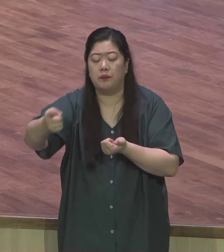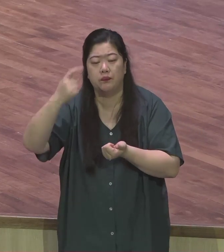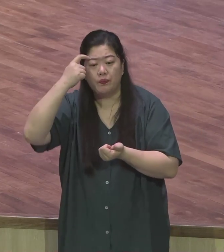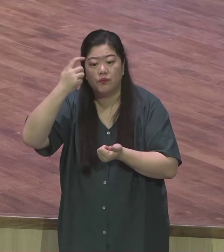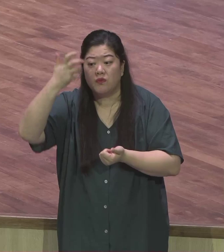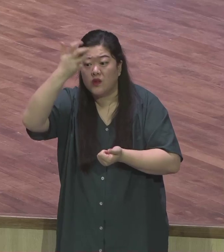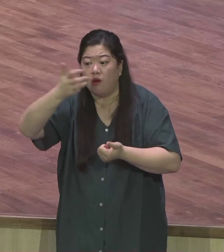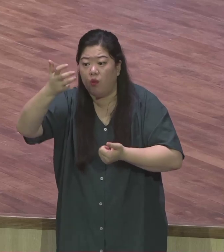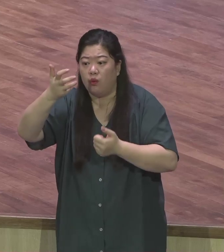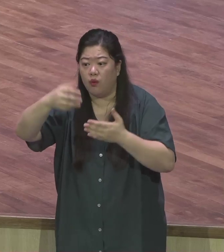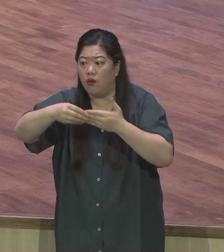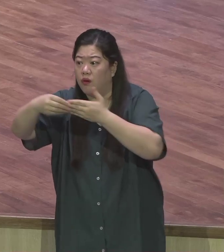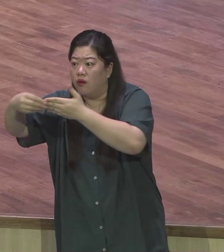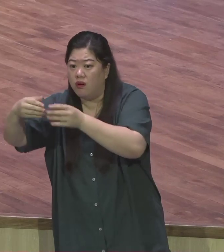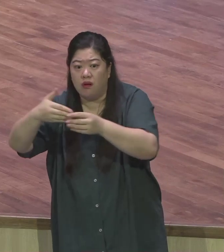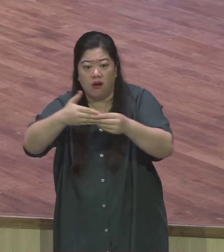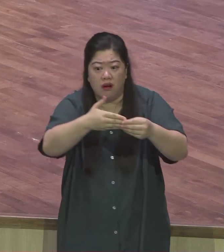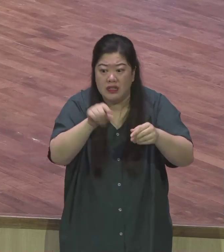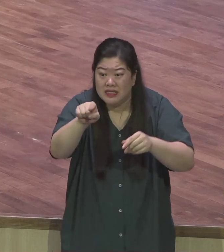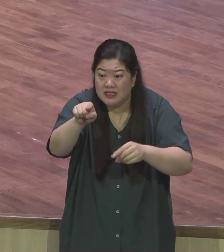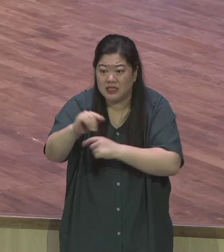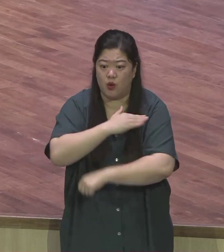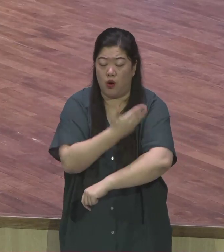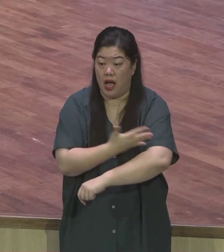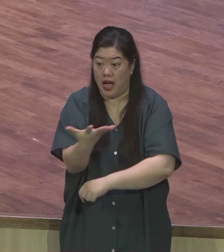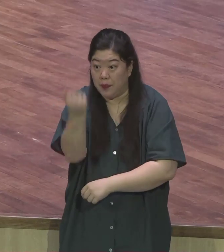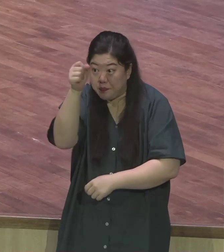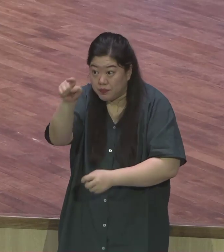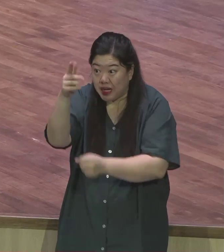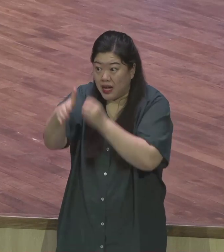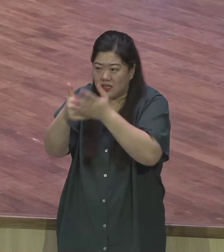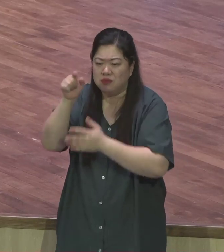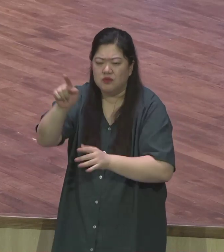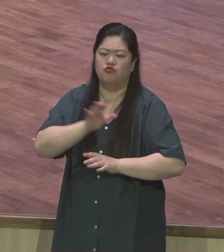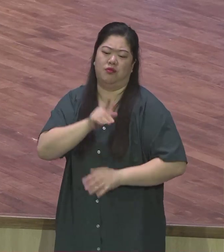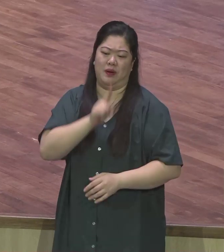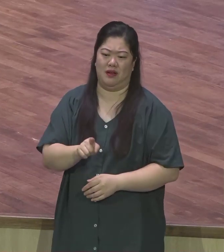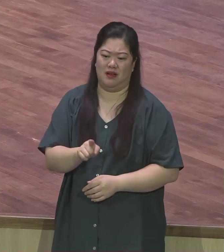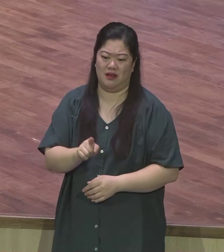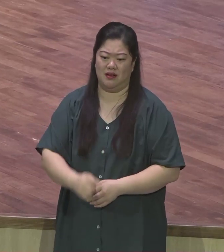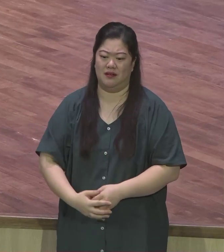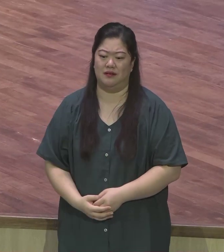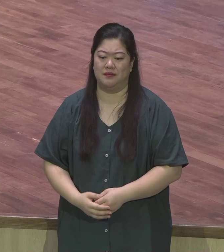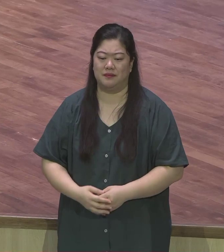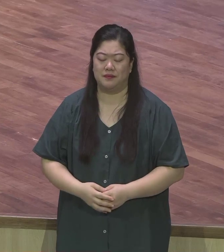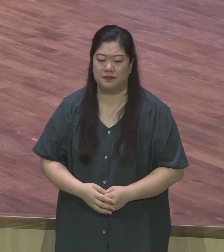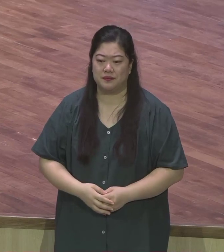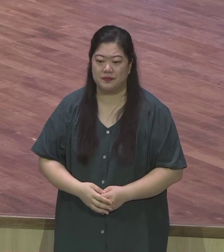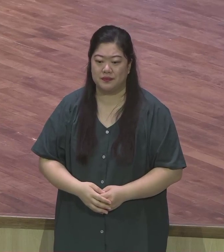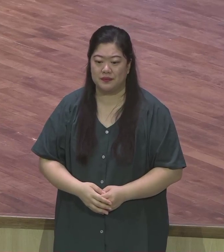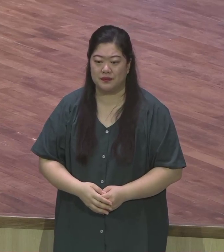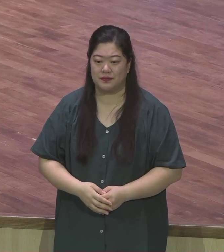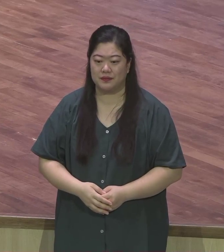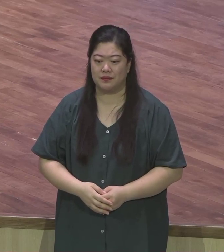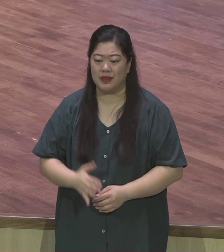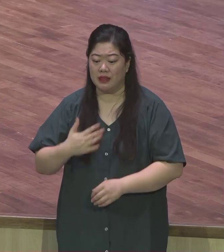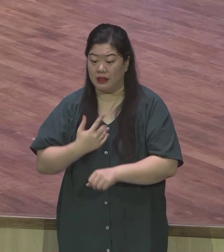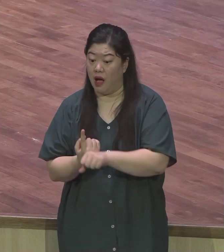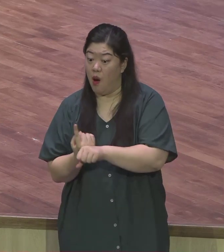분이심을 말씀하고 있습니다 그래서 신명기 32장에 보면 뭐라고 기록되어 있냐 나 외에는 신이 없도다